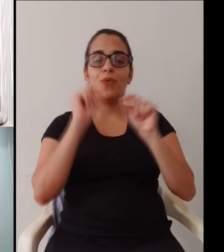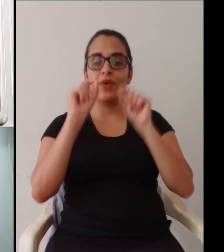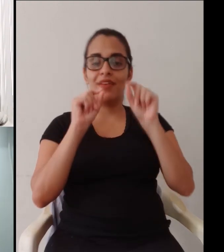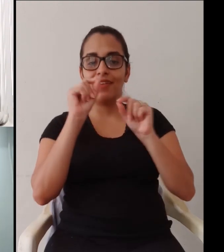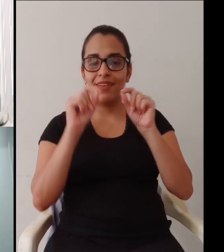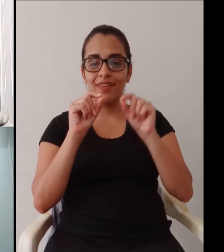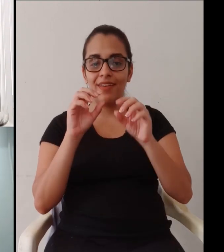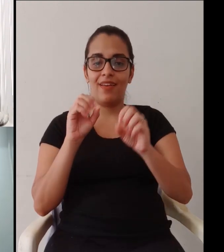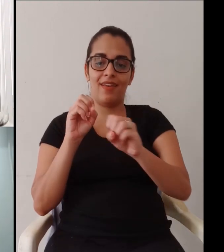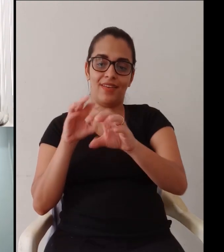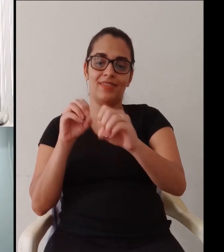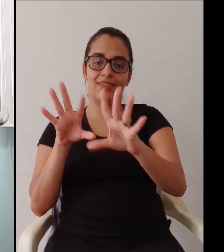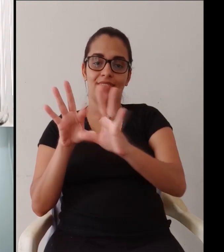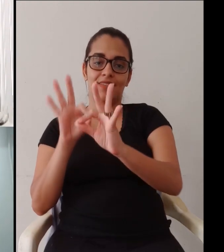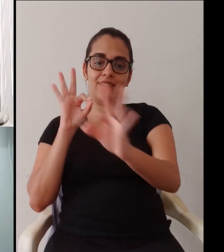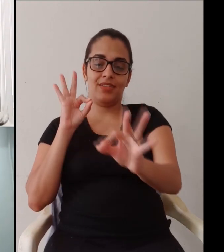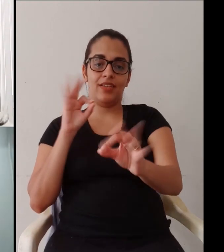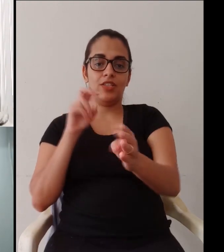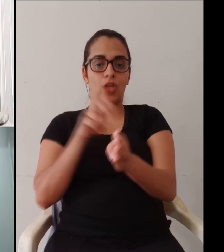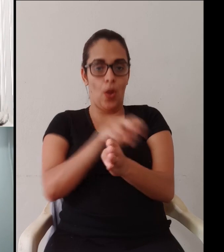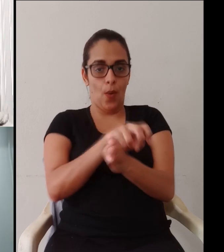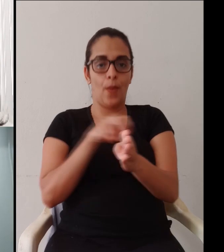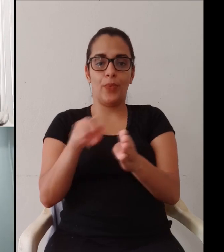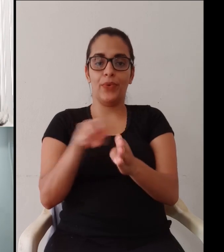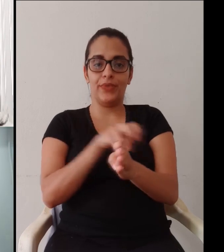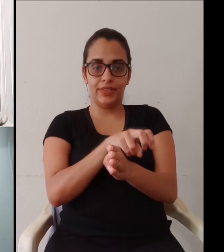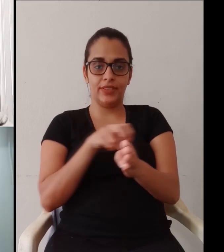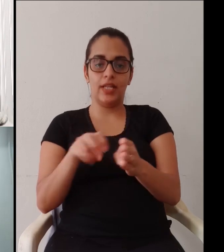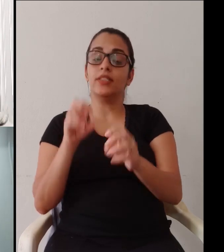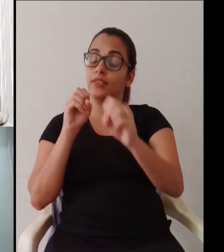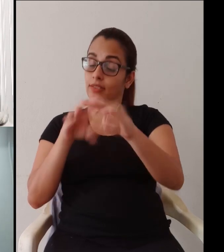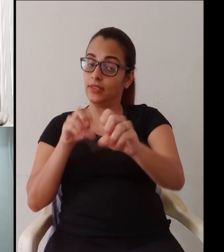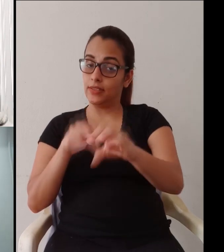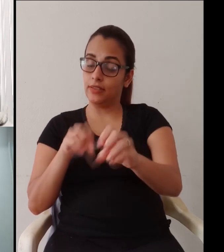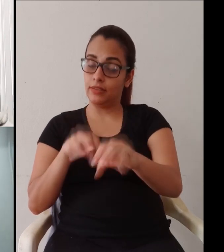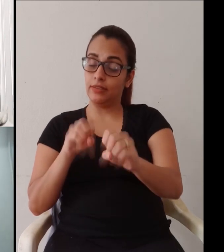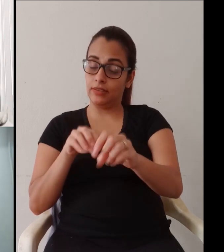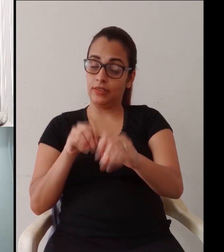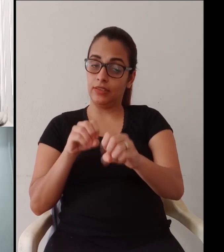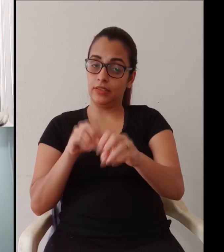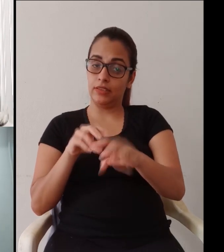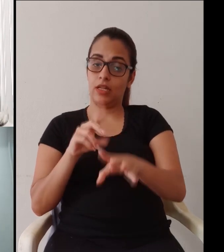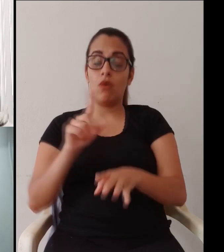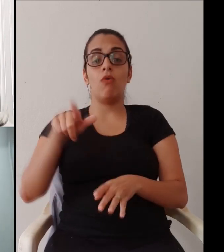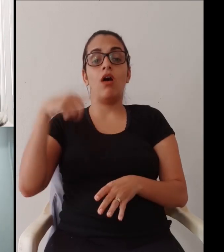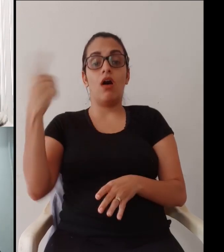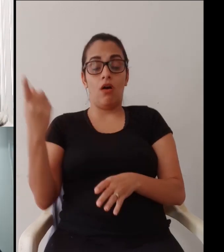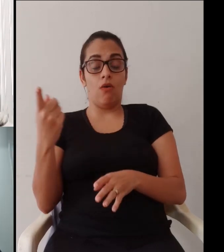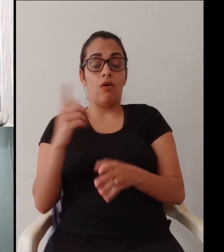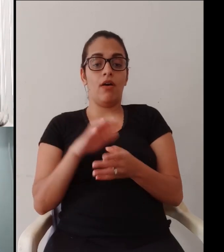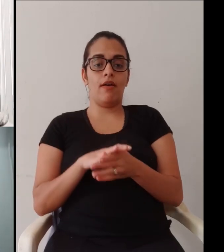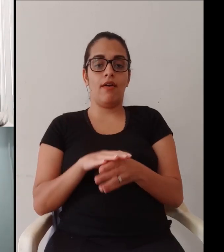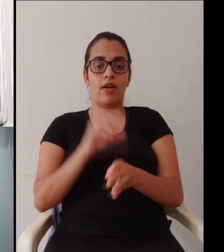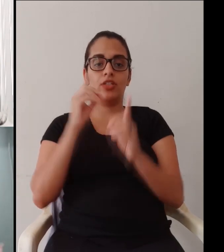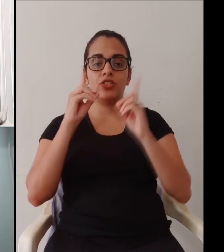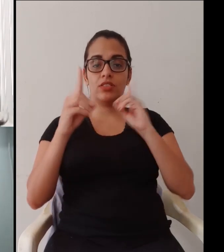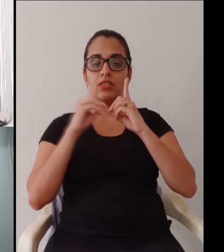Mas parei exatamente, foi para dar aquele momento de tensão, né? O que é a EAD mesmo, né? Como eu falei, é uma